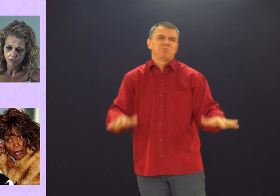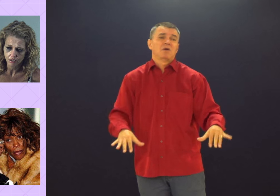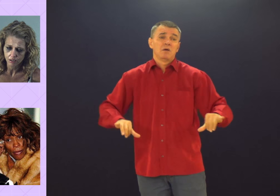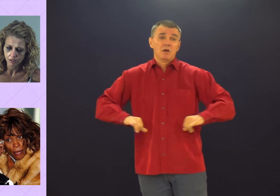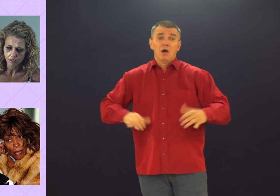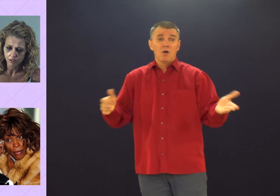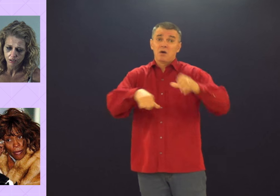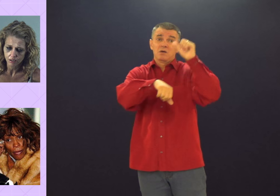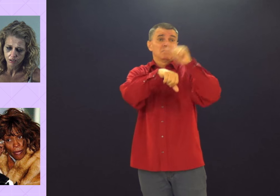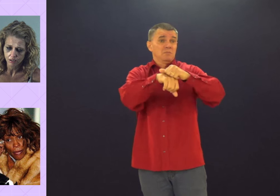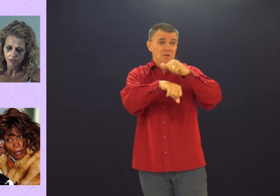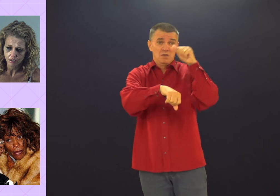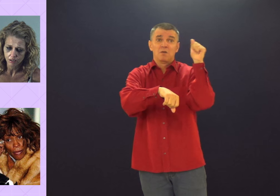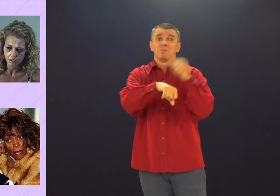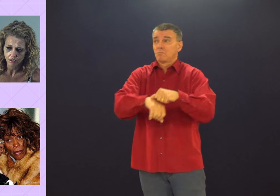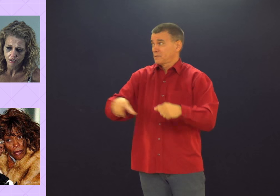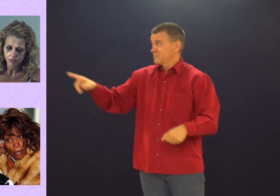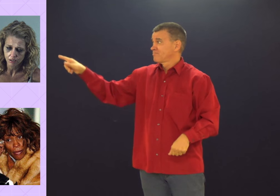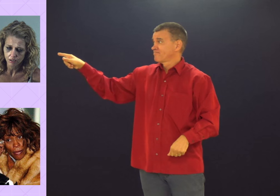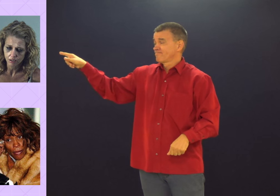Só perdeu. Pobre.